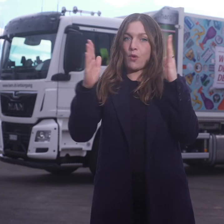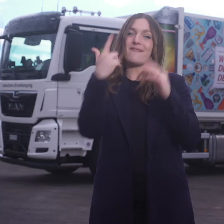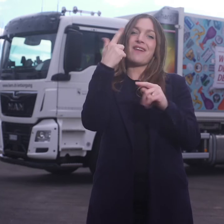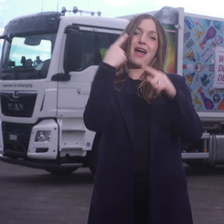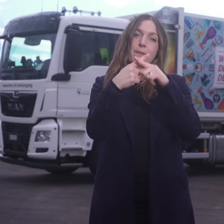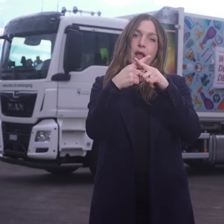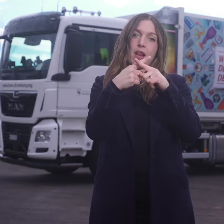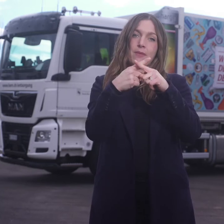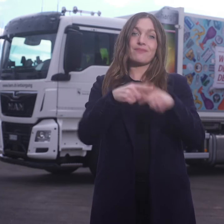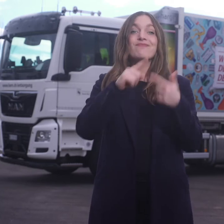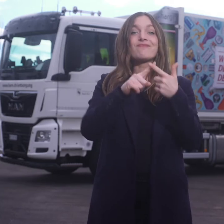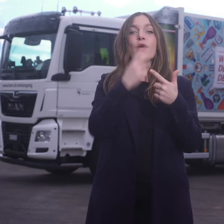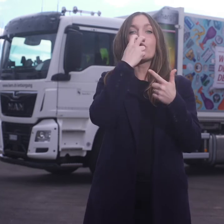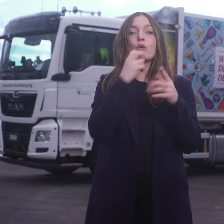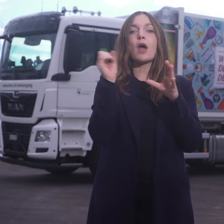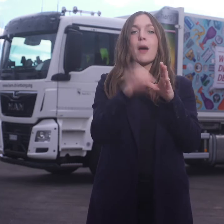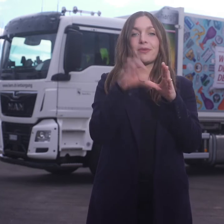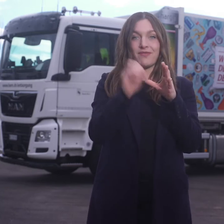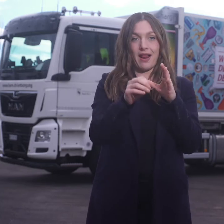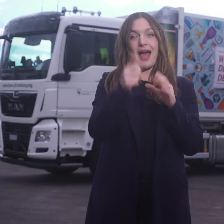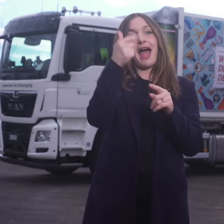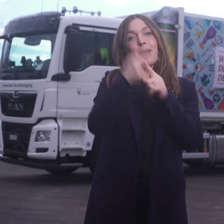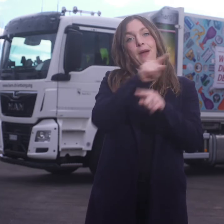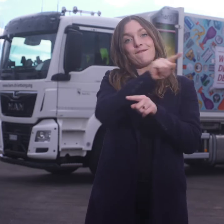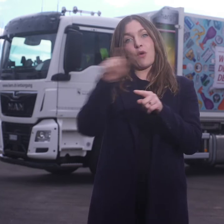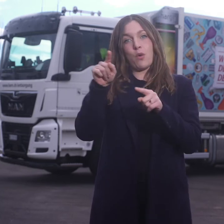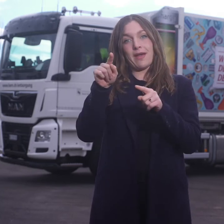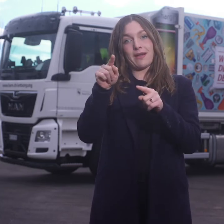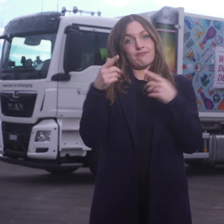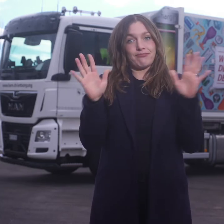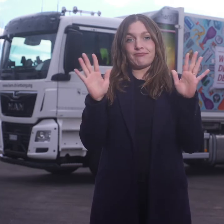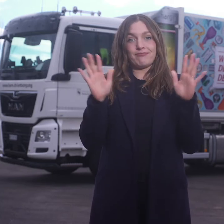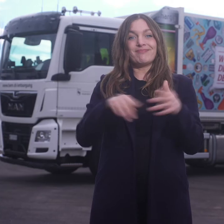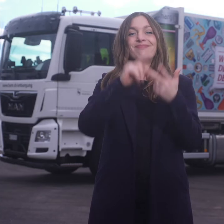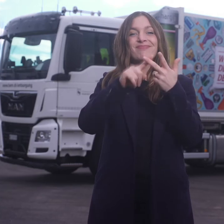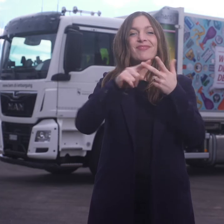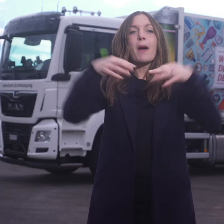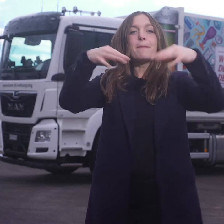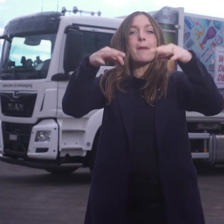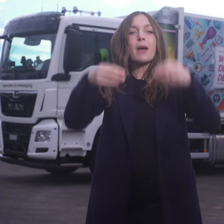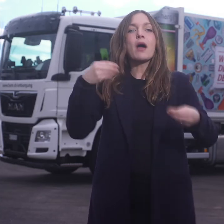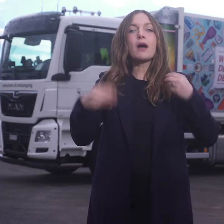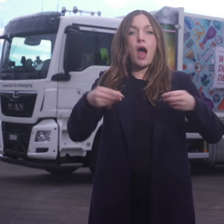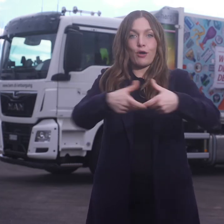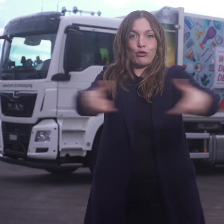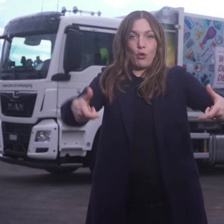einmal in der Woche geleert, Papier und Karton werden jeden zweiten Mittwoch abgeholt.